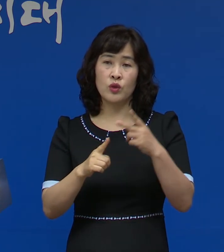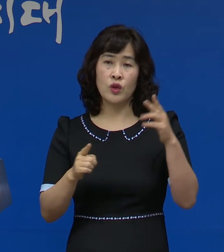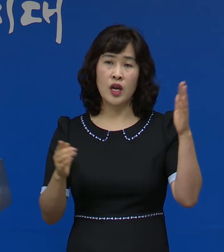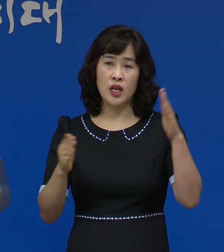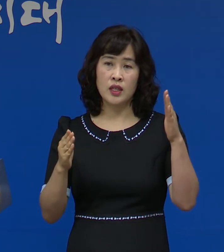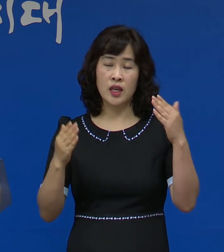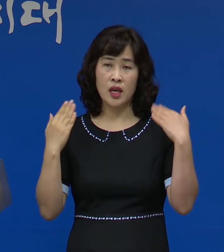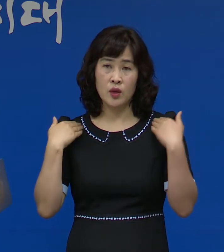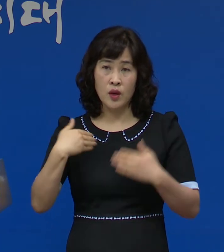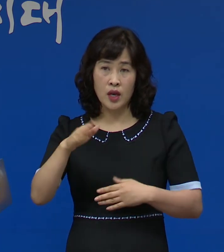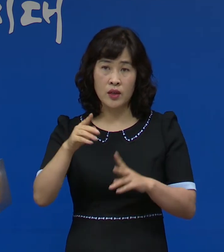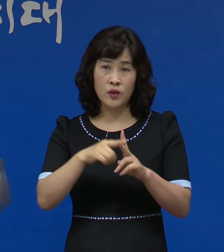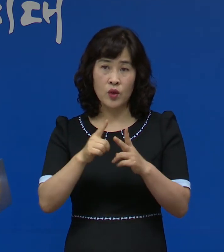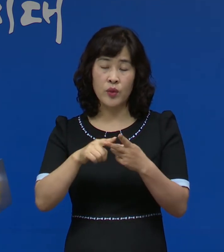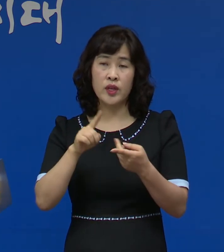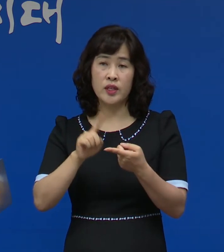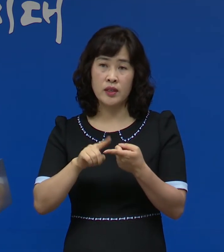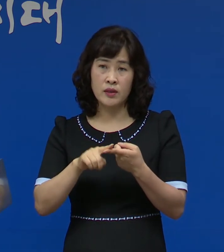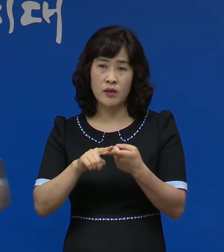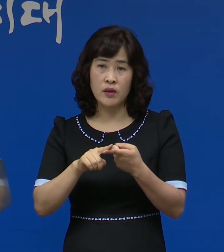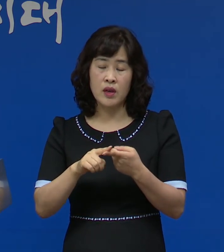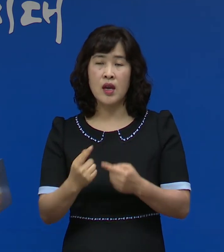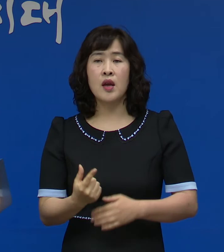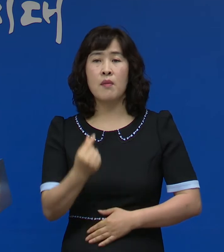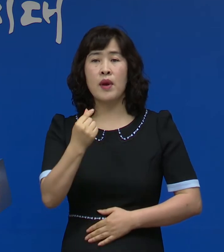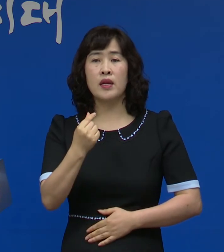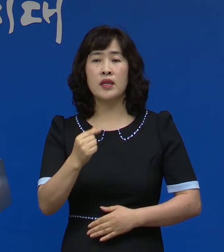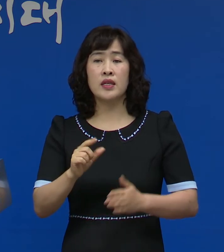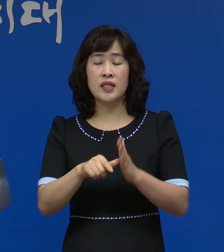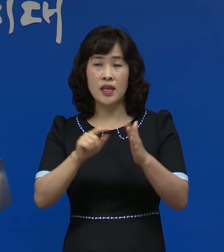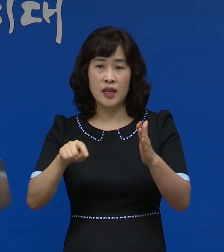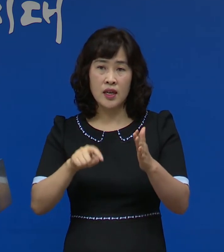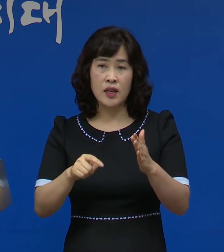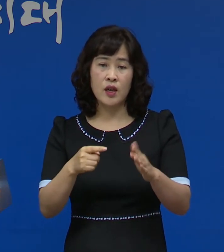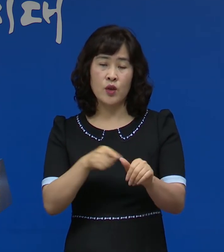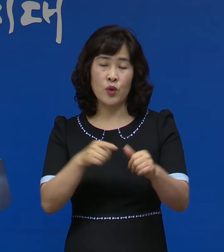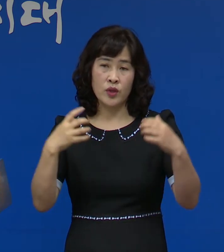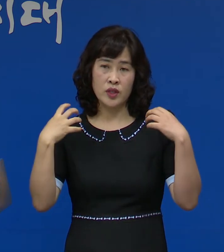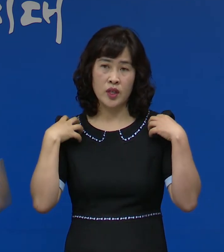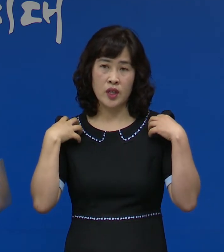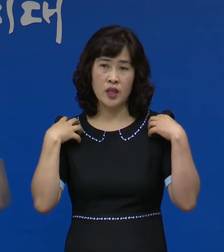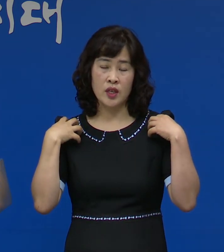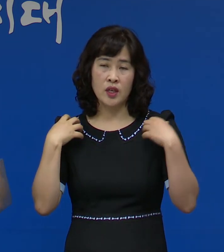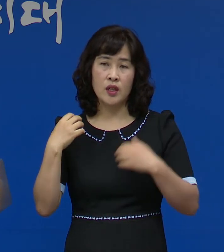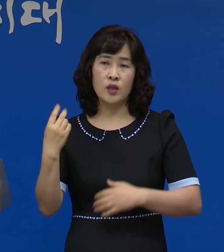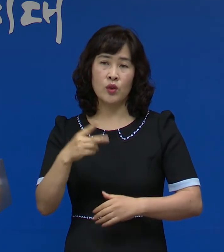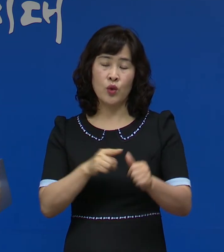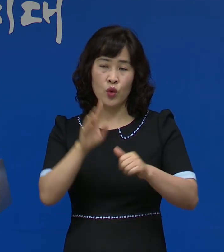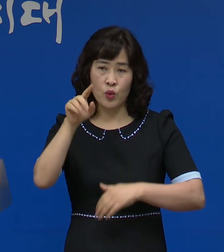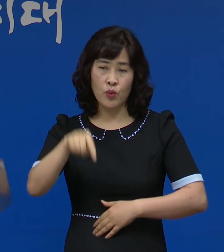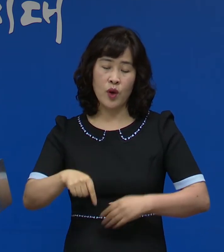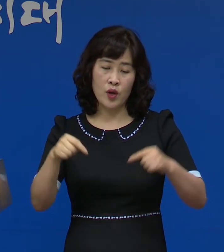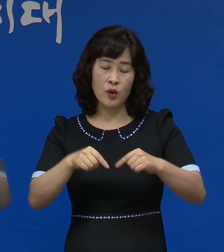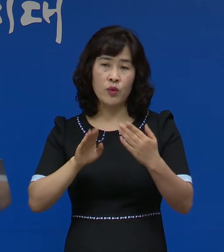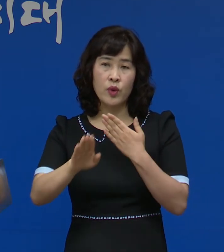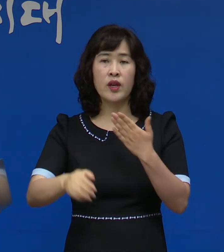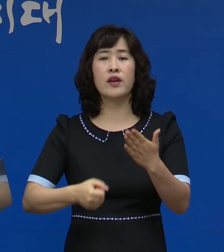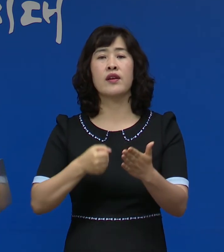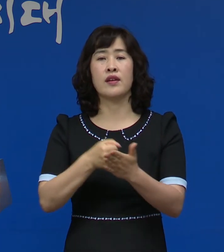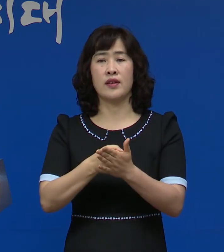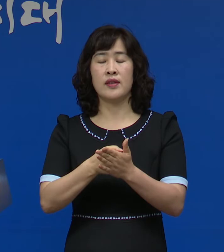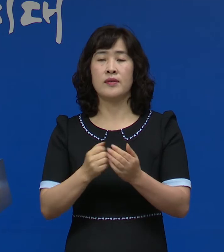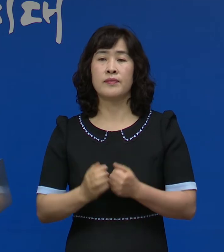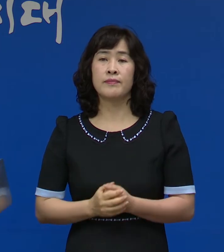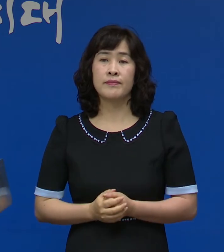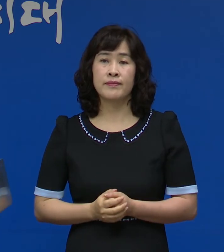등교 여부에 대해서도 조사관 시일 내에 교육청에서 교육부와 협의해서 결정토록